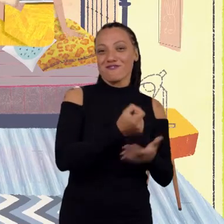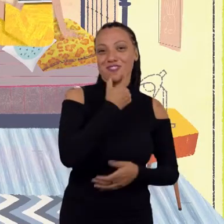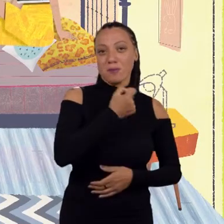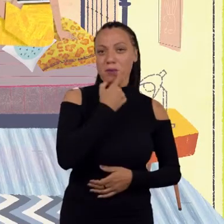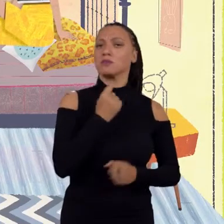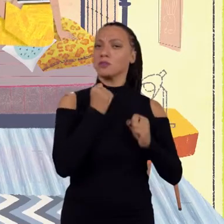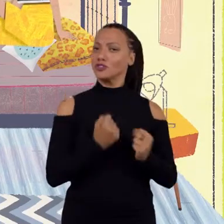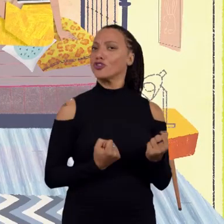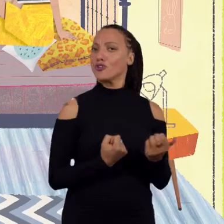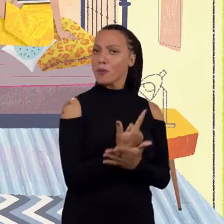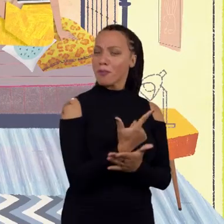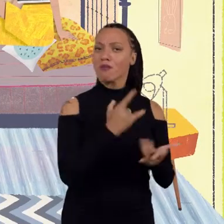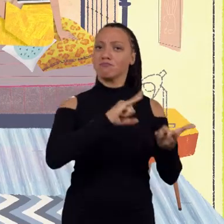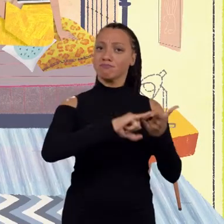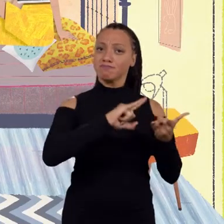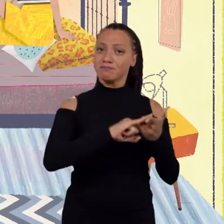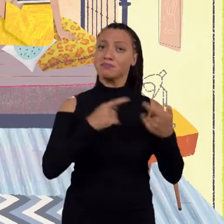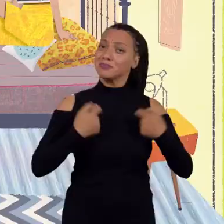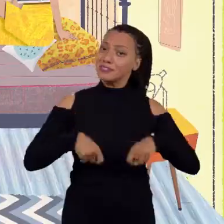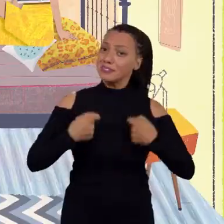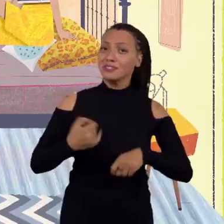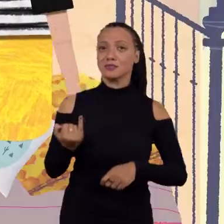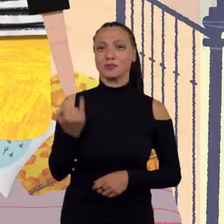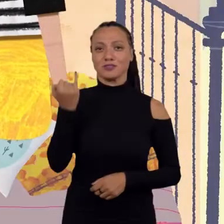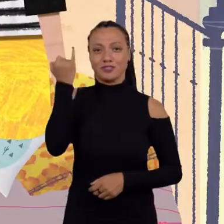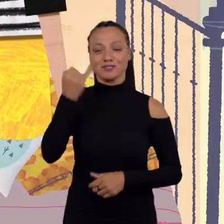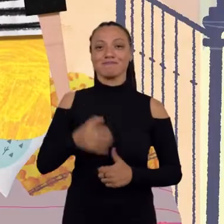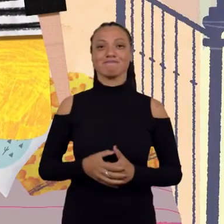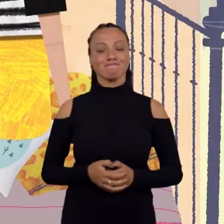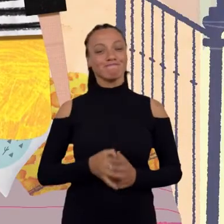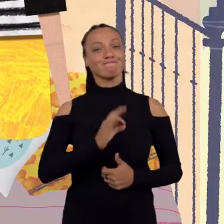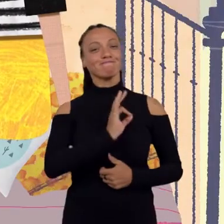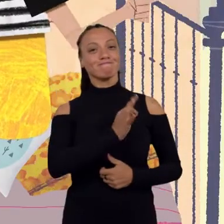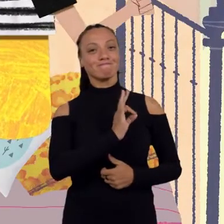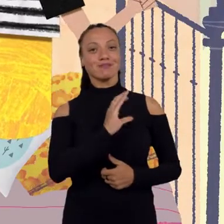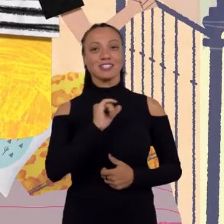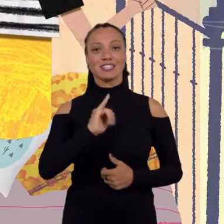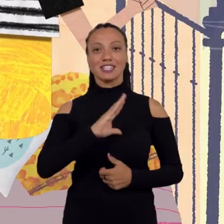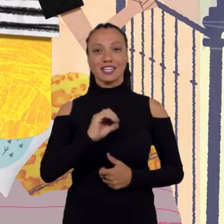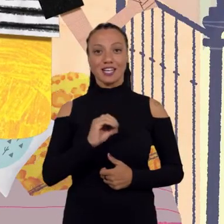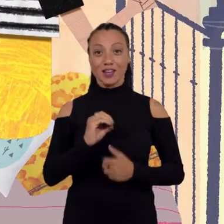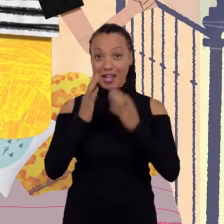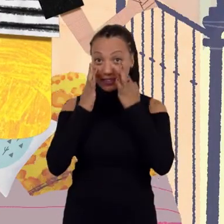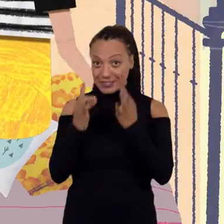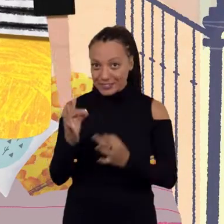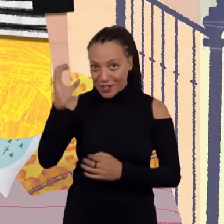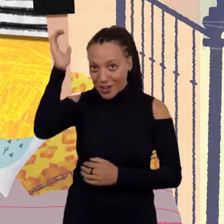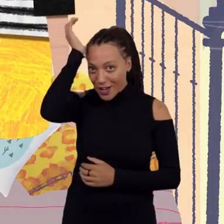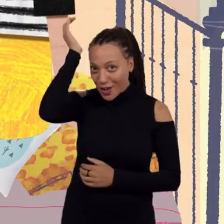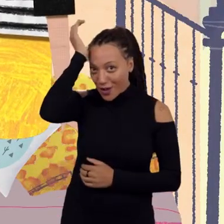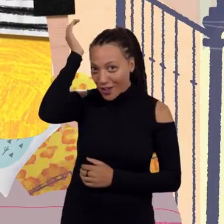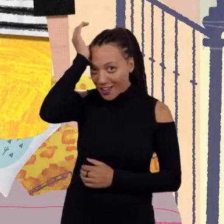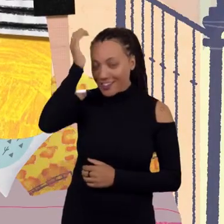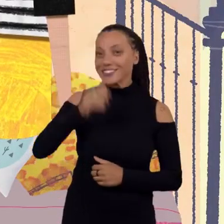sua prevenção. É muito importante. É mesmo, Caio? Ouviu, Cauã? Pode crer.